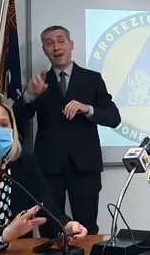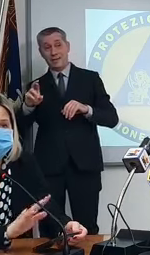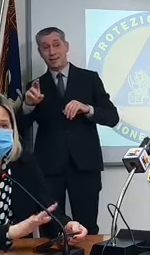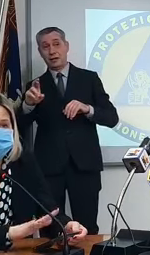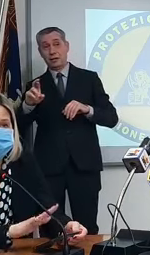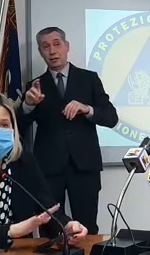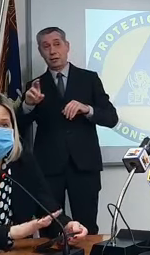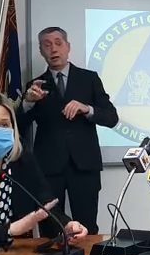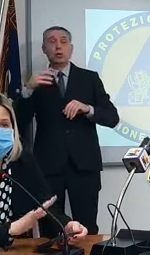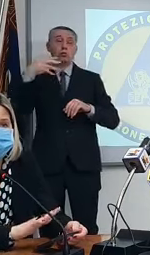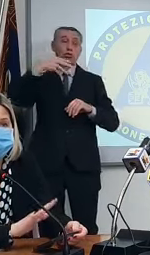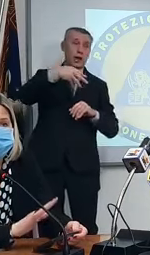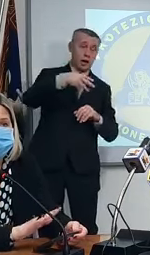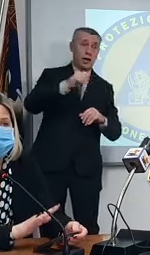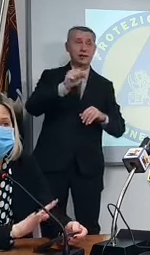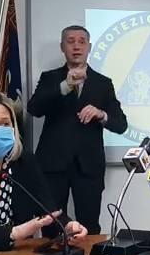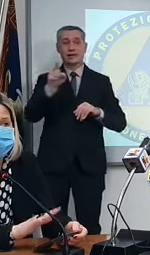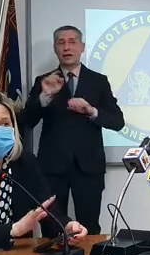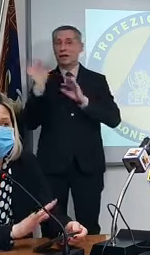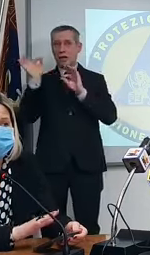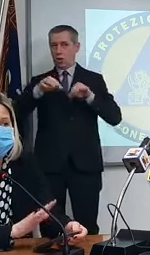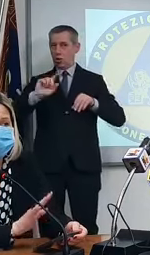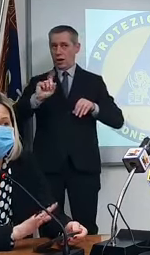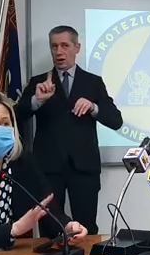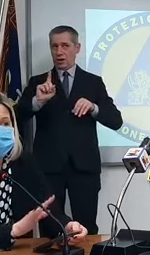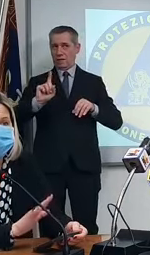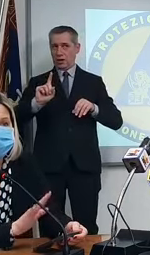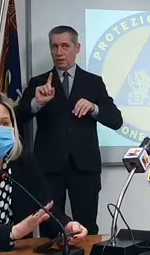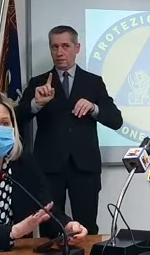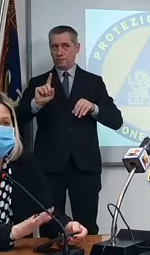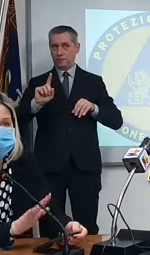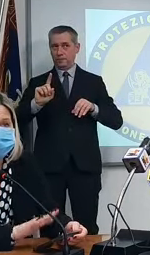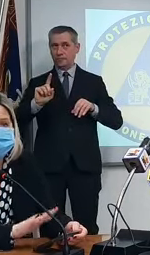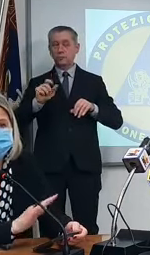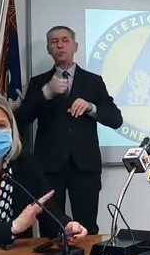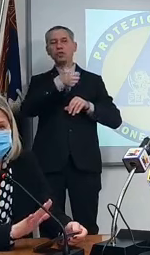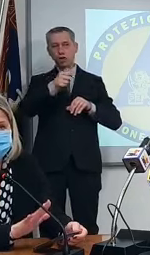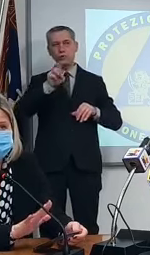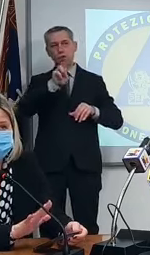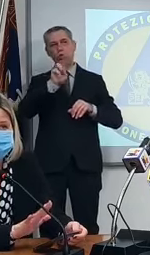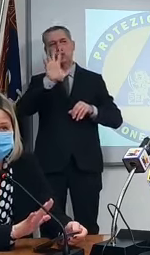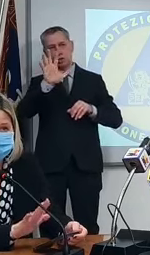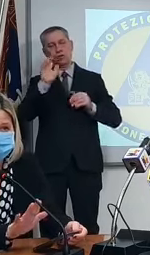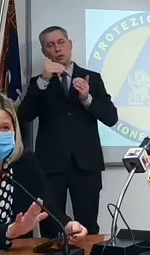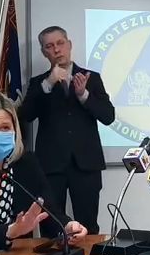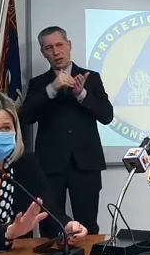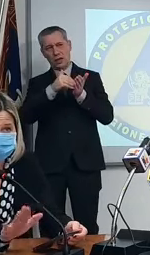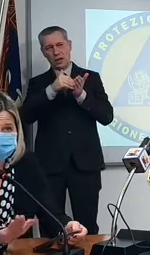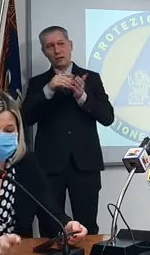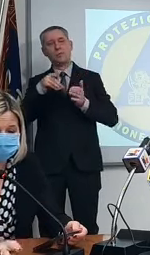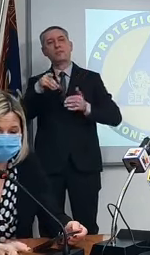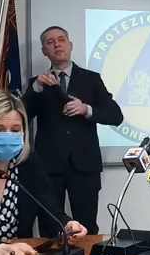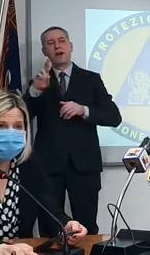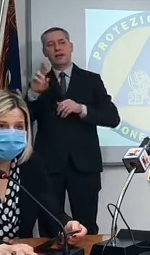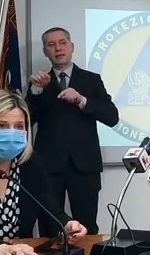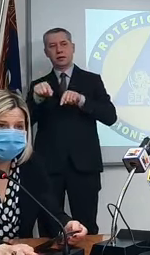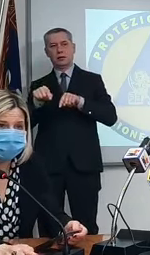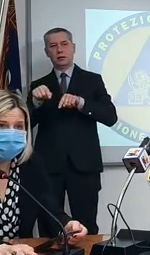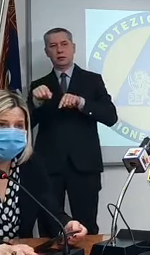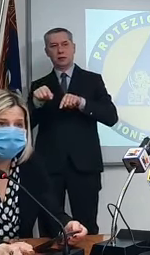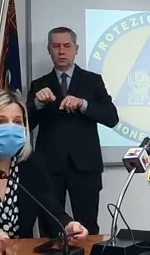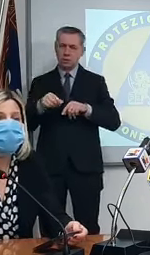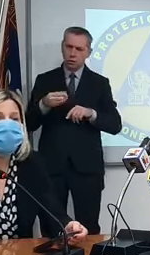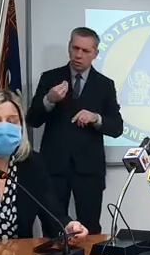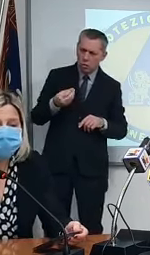quindi arrivano sono arrivate noi abbiamo previsioni solo di queste 125 mila di Pfizer perché non